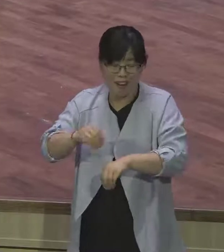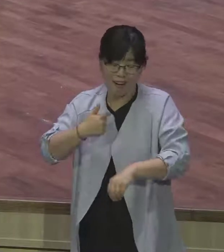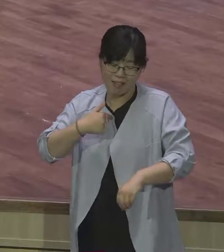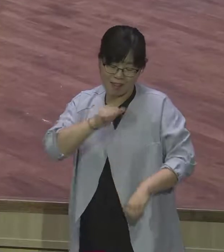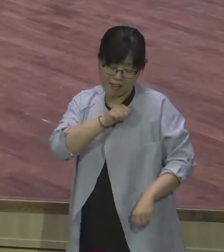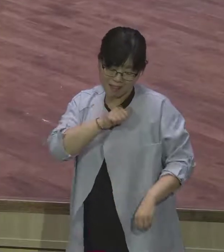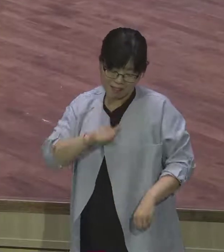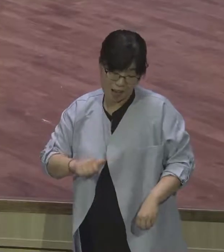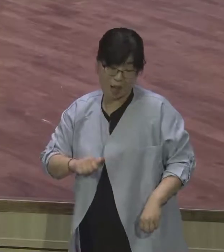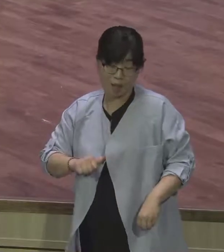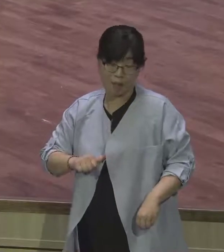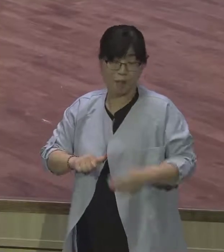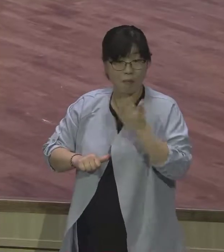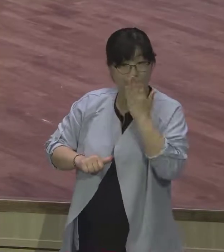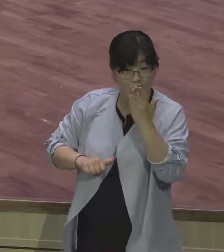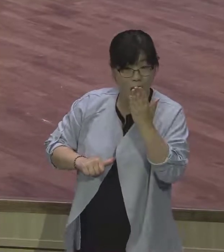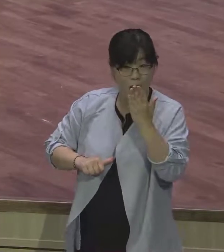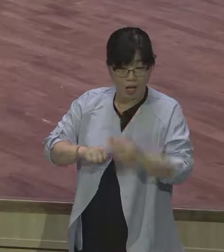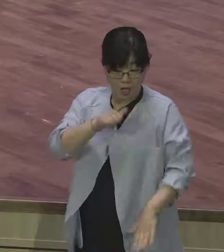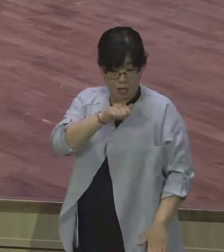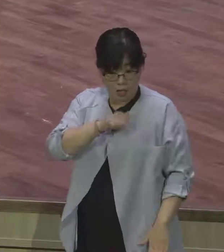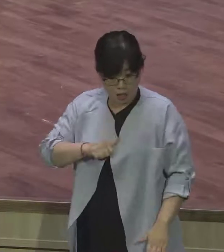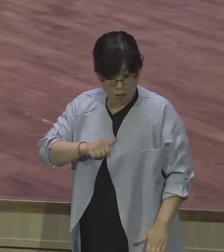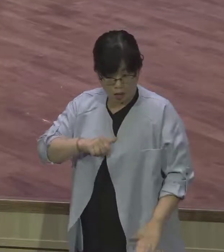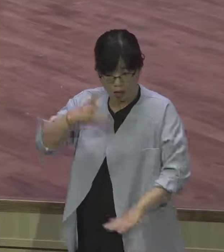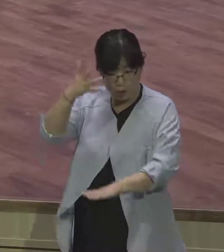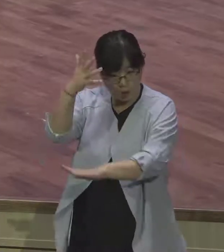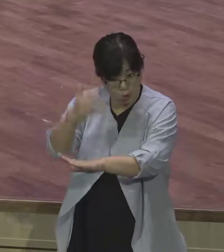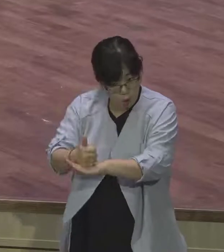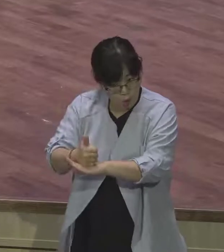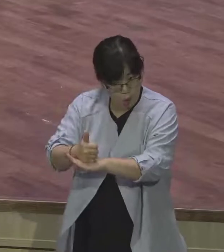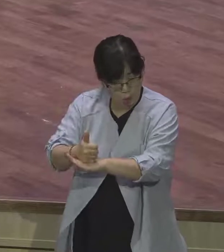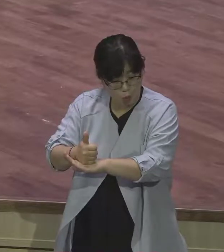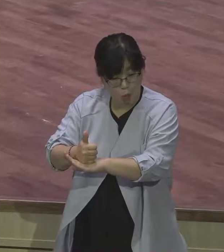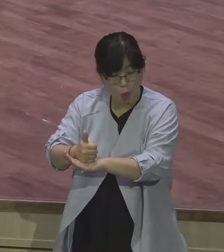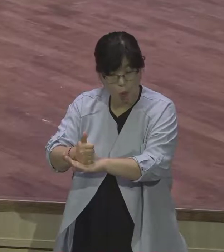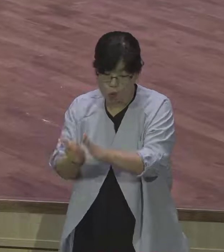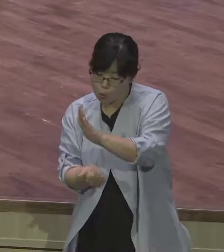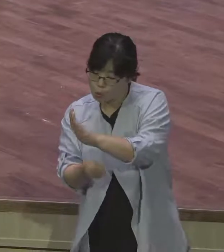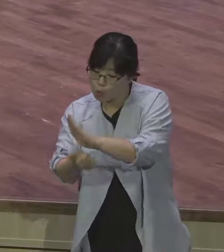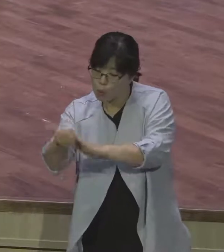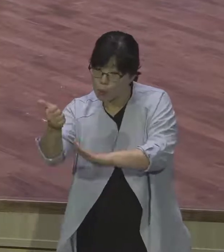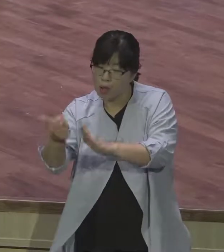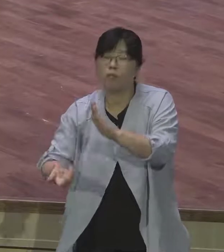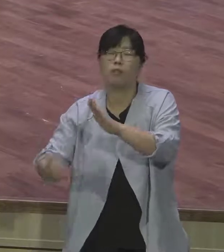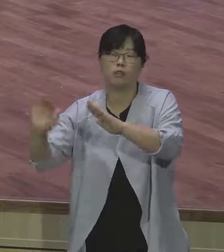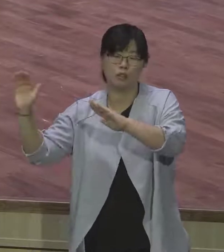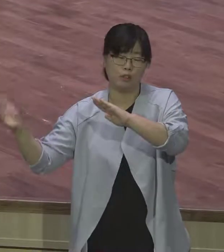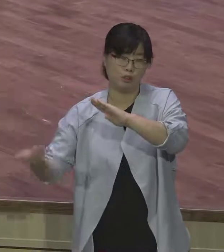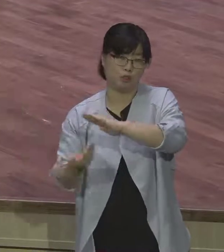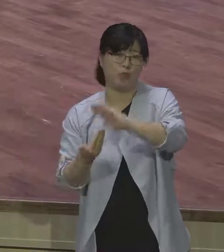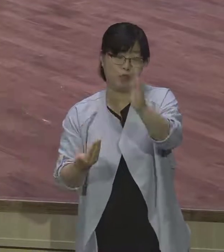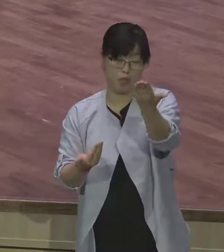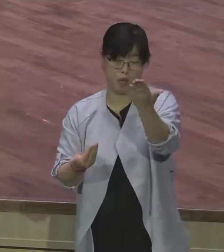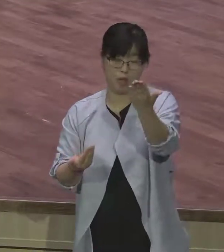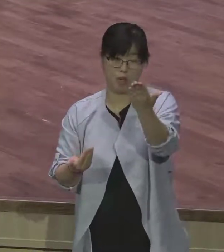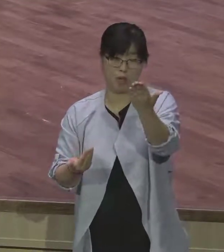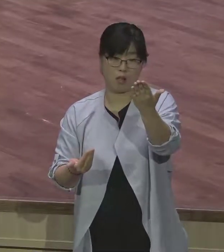인내는 연단을, 연단은 소망을 이룬 줄 알미로다. 아멘? 이거 이제